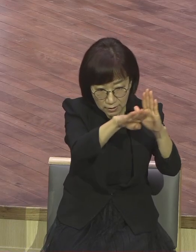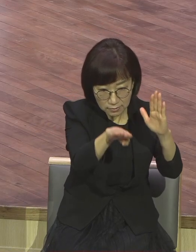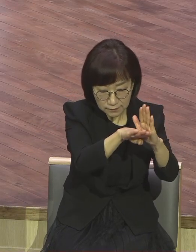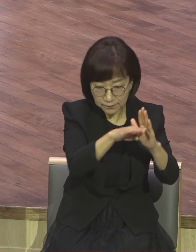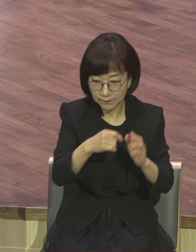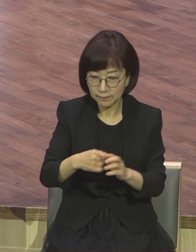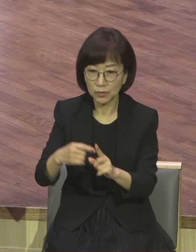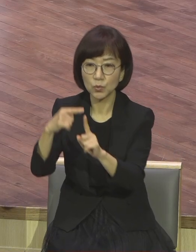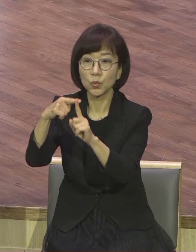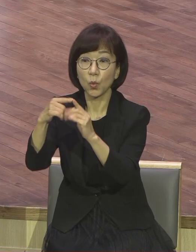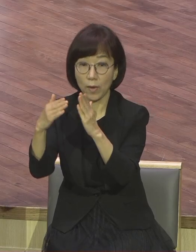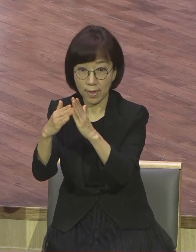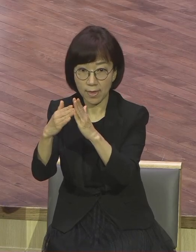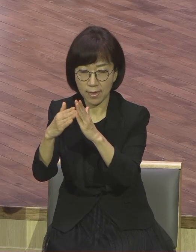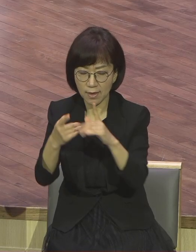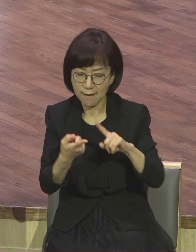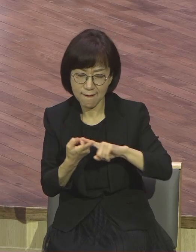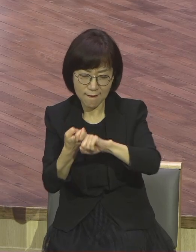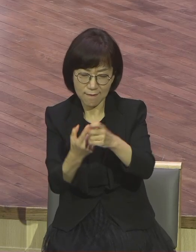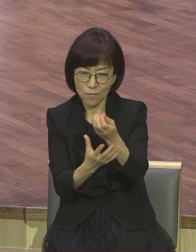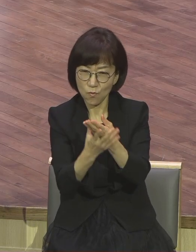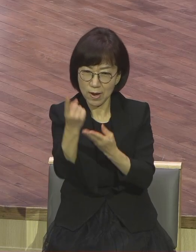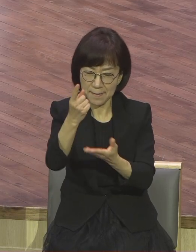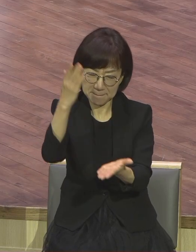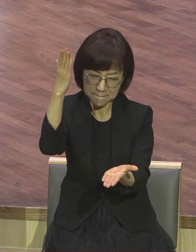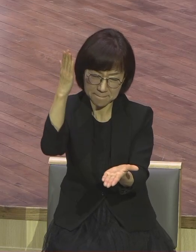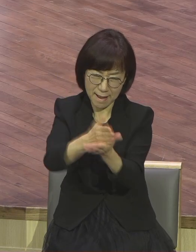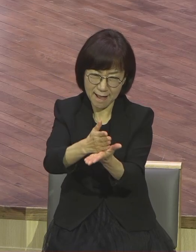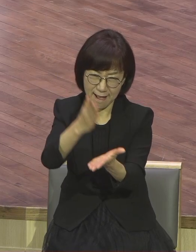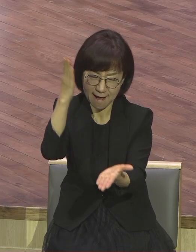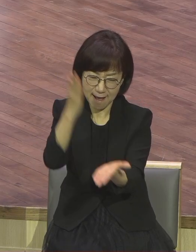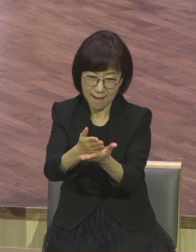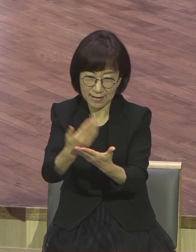원수되지 못하도록 품비 박산내버려요.